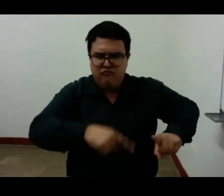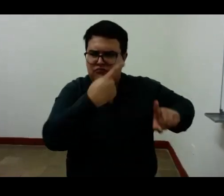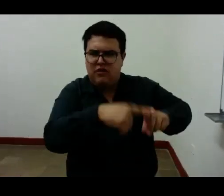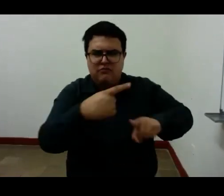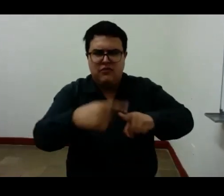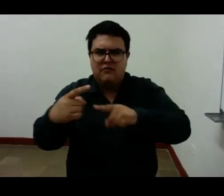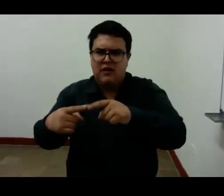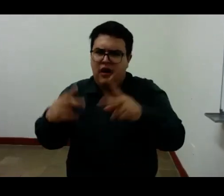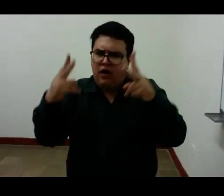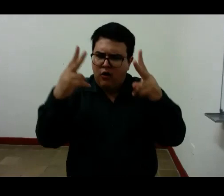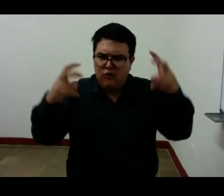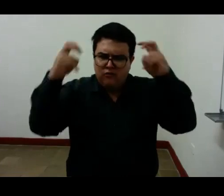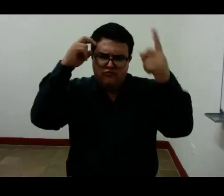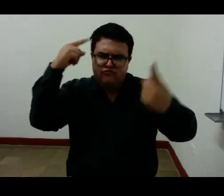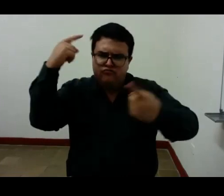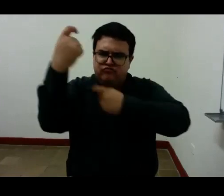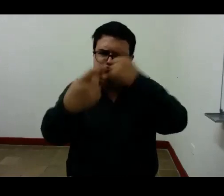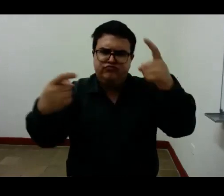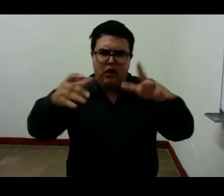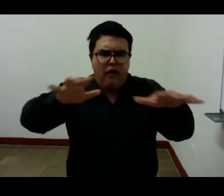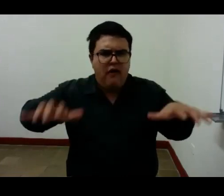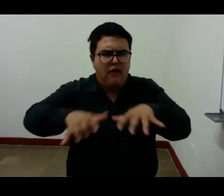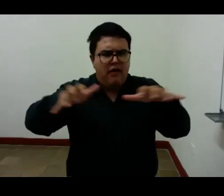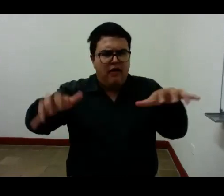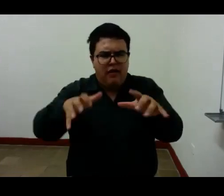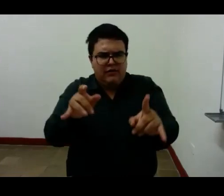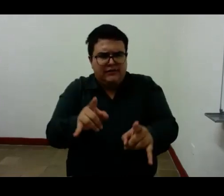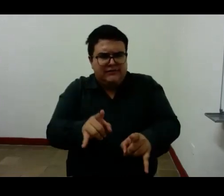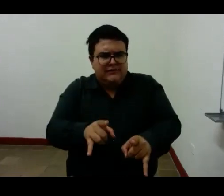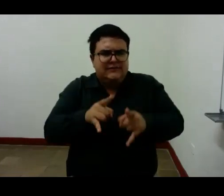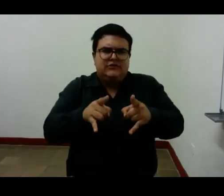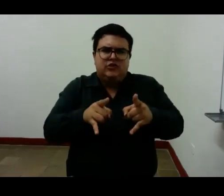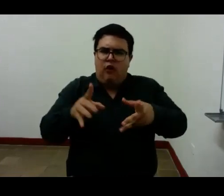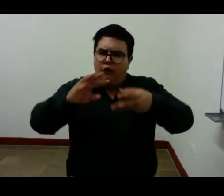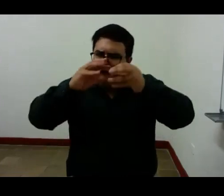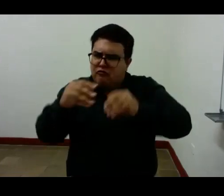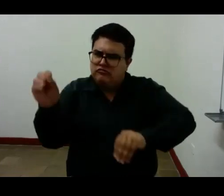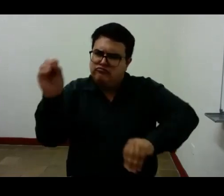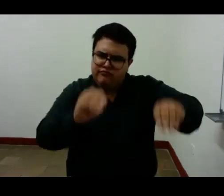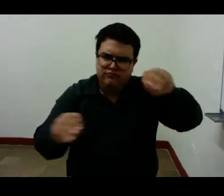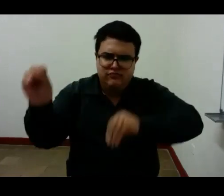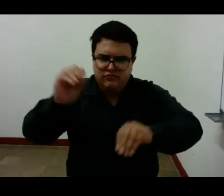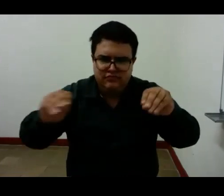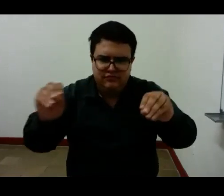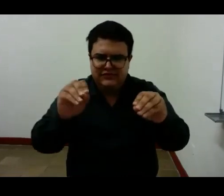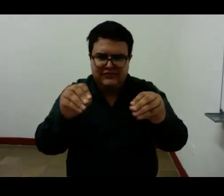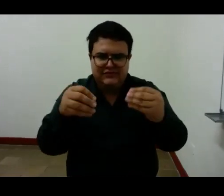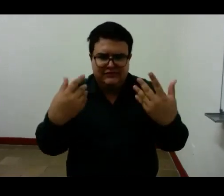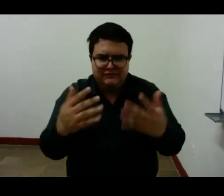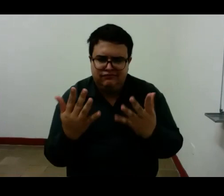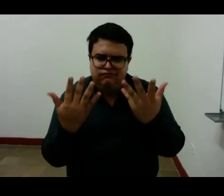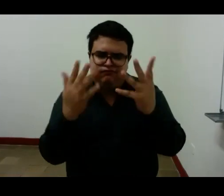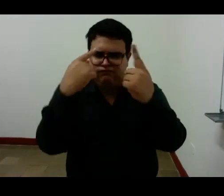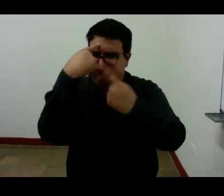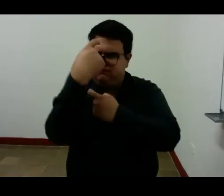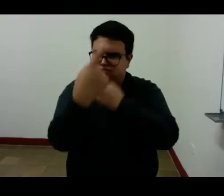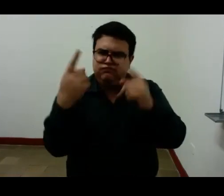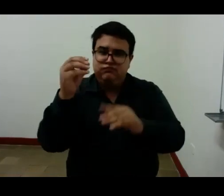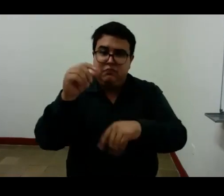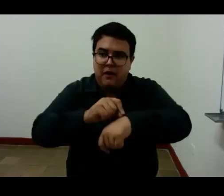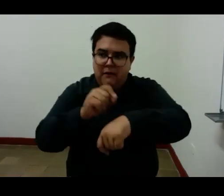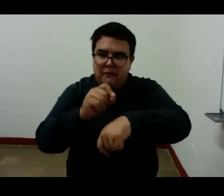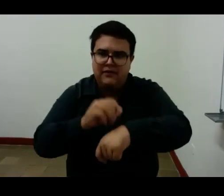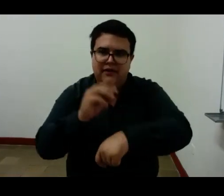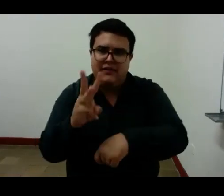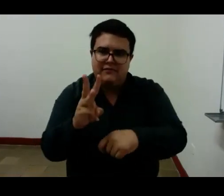hago todos los esfuerzos posibles para no ser lo mismo durante tres minutos seguidos